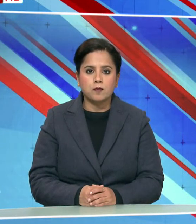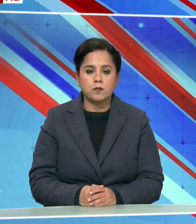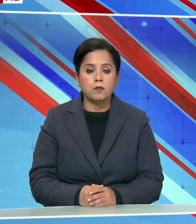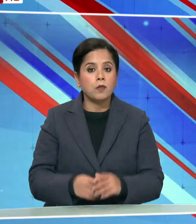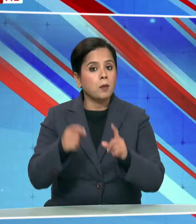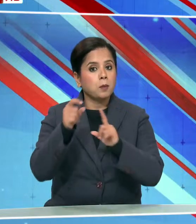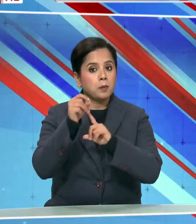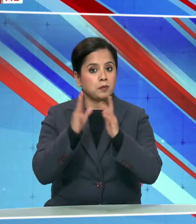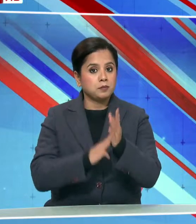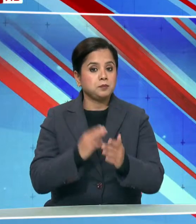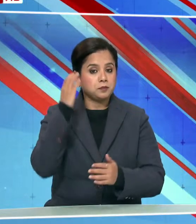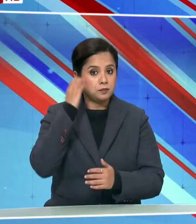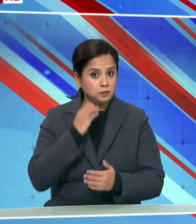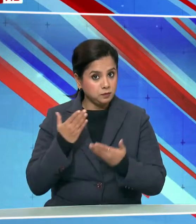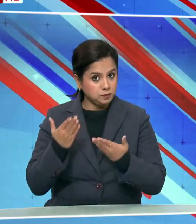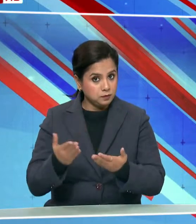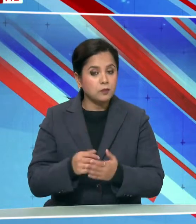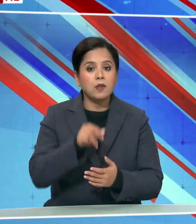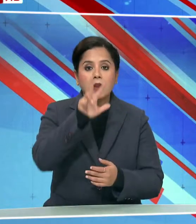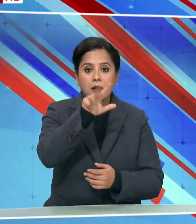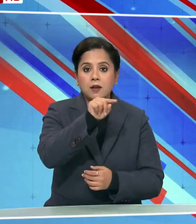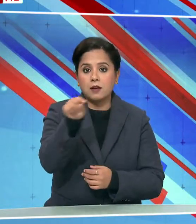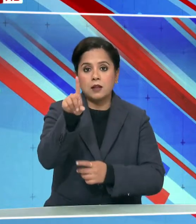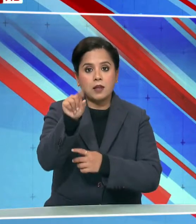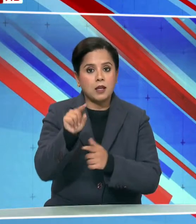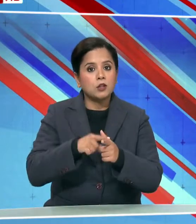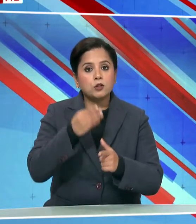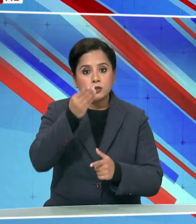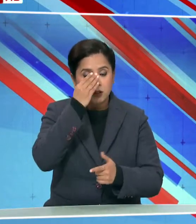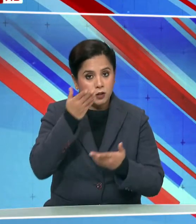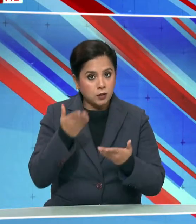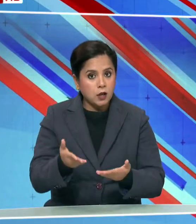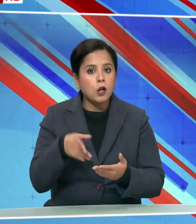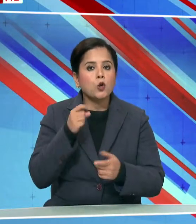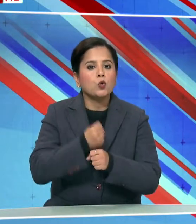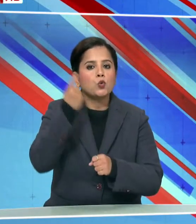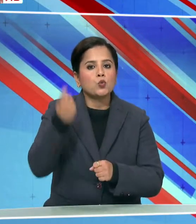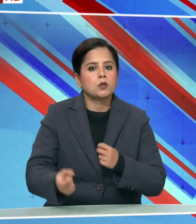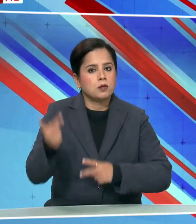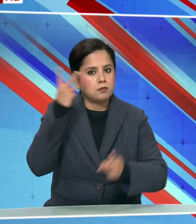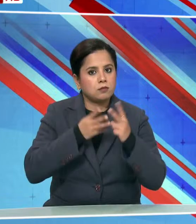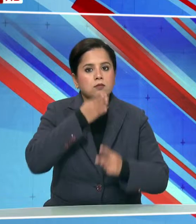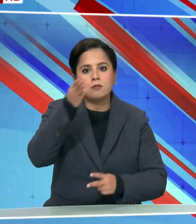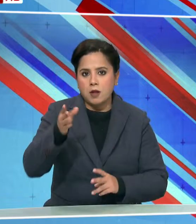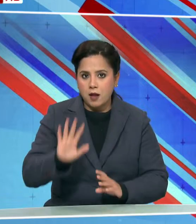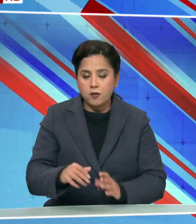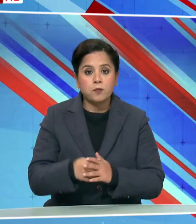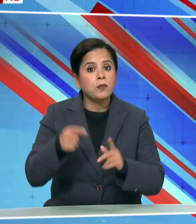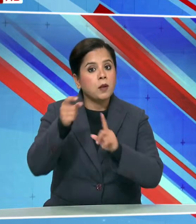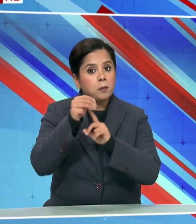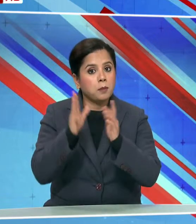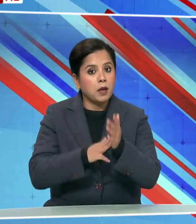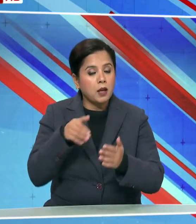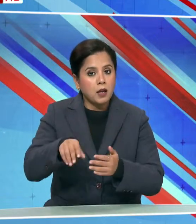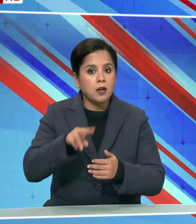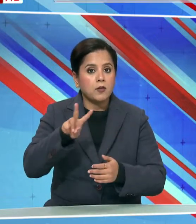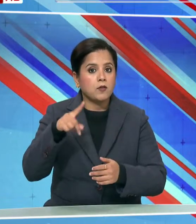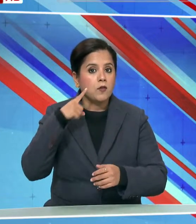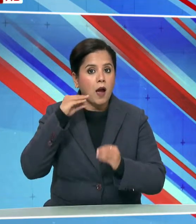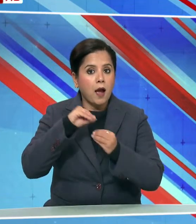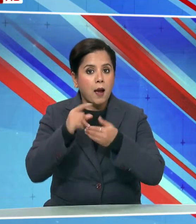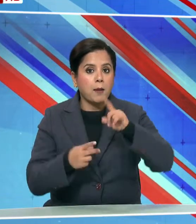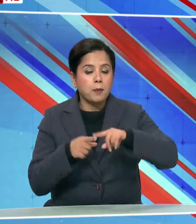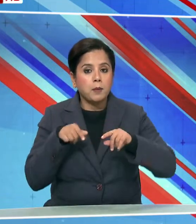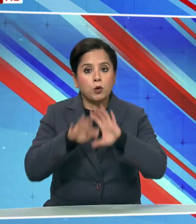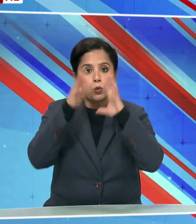प्रधान मंत्री नरींदर मोधी आठ से दस जनवरी तक गुझुरात दौरे पर रहेंगे प्रधान मंत्री वाइबरें गुझुरात